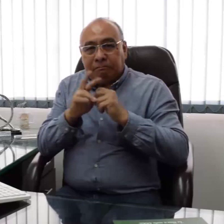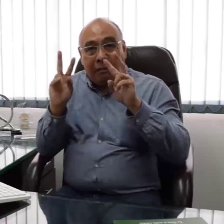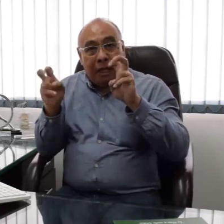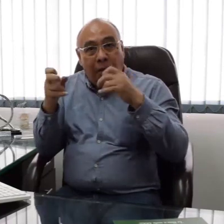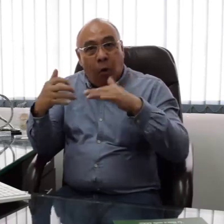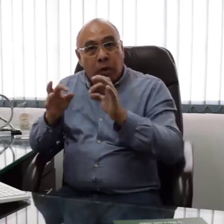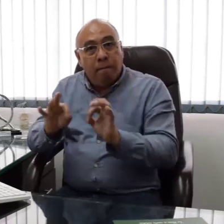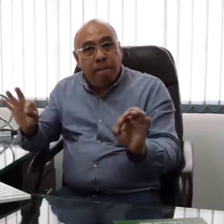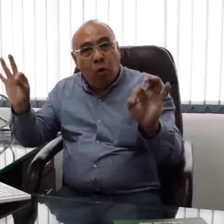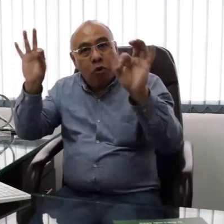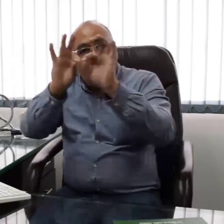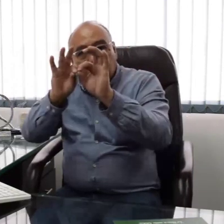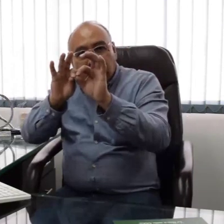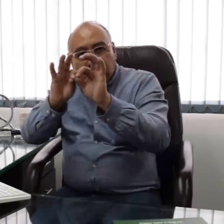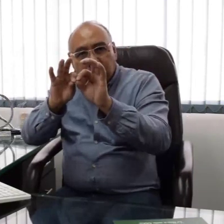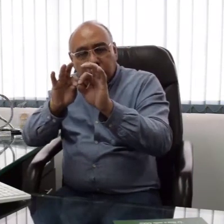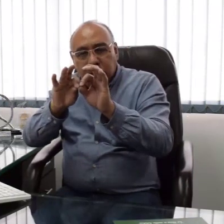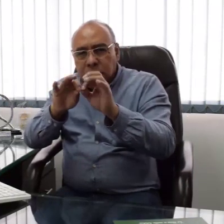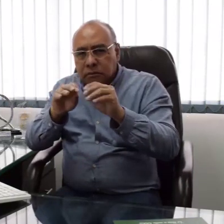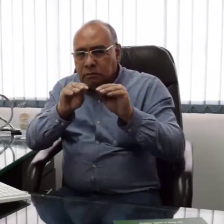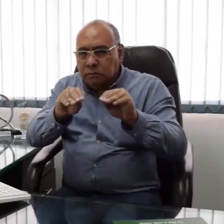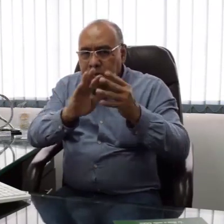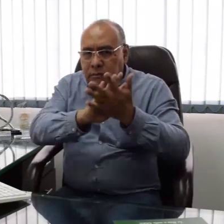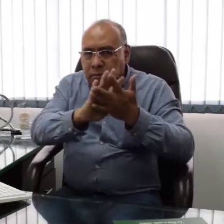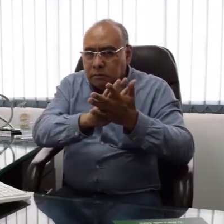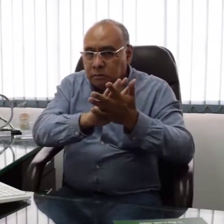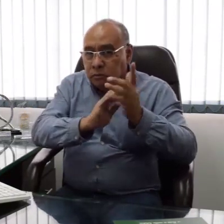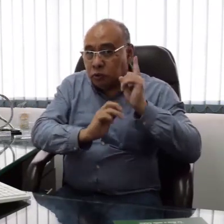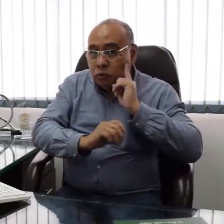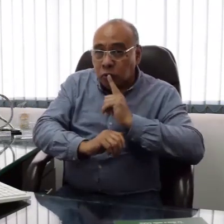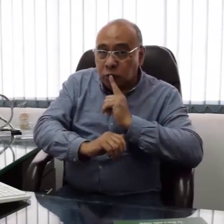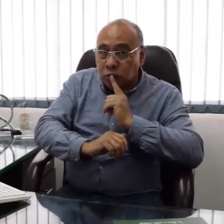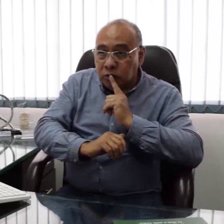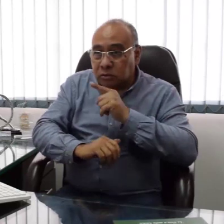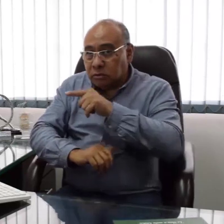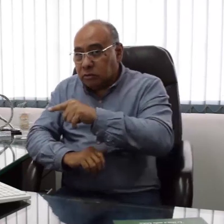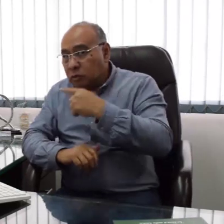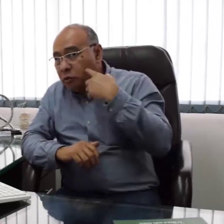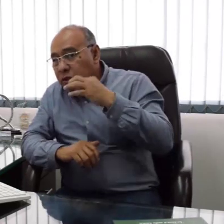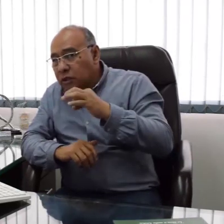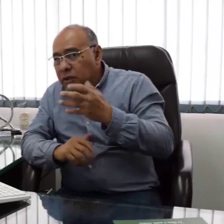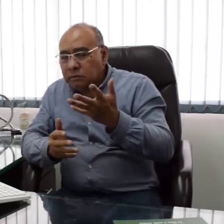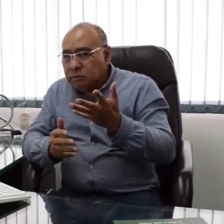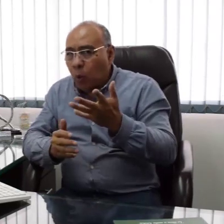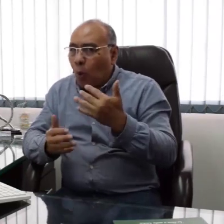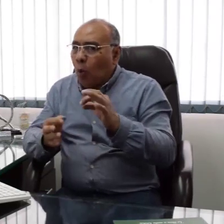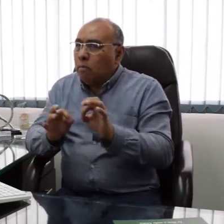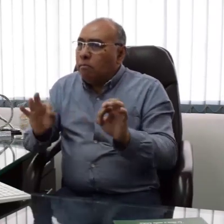importancia para la comunidad. El cual es ¿Quién debe enseñar la lengua de señas? ¿Personas sordas o personas